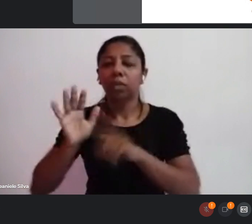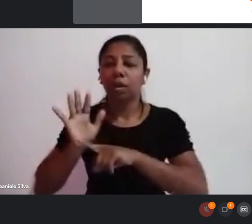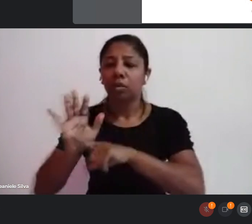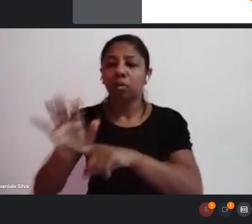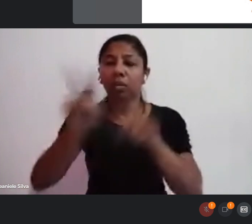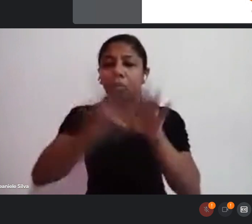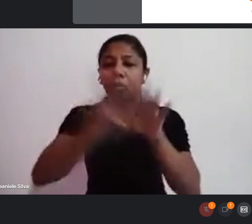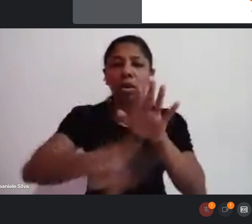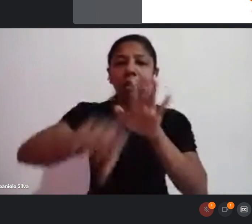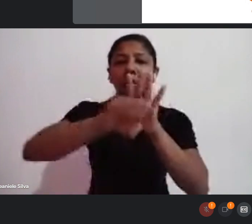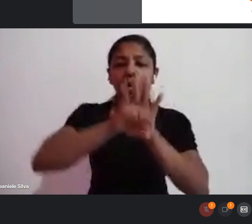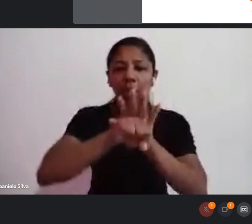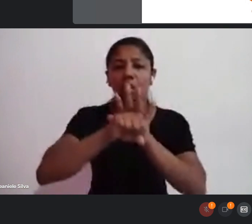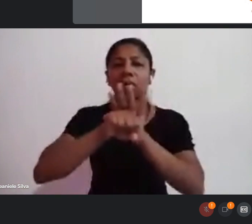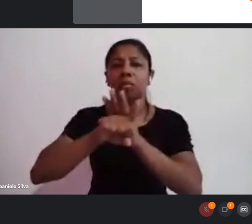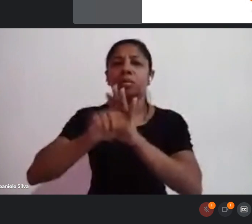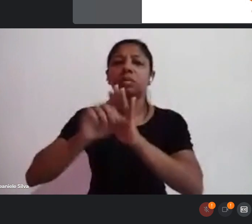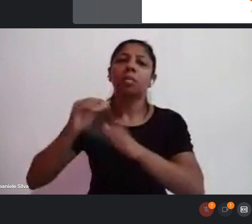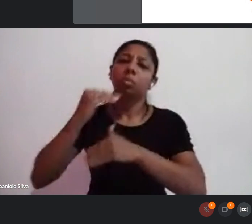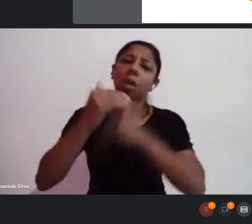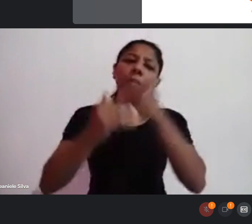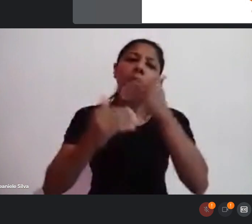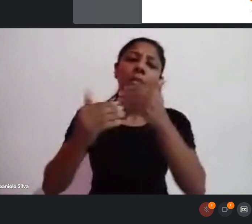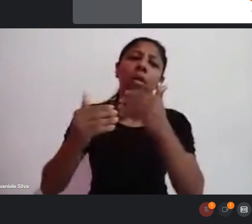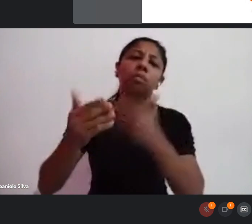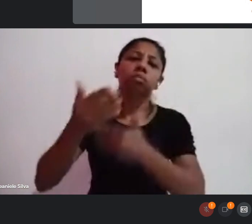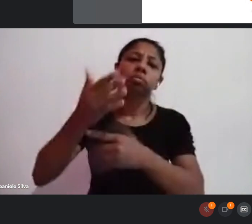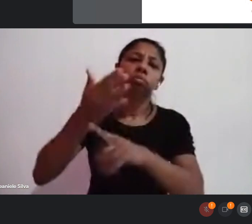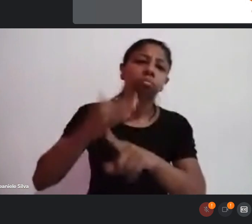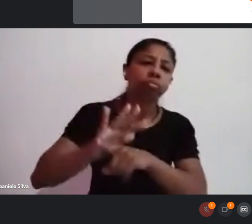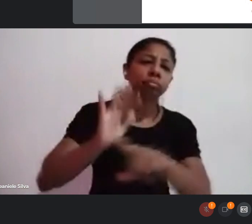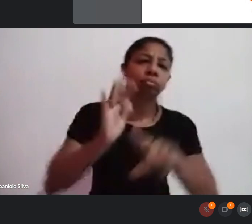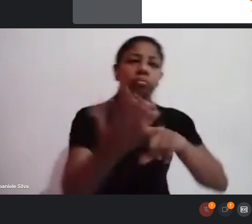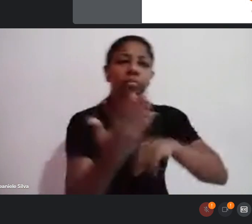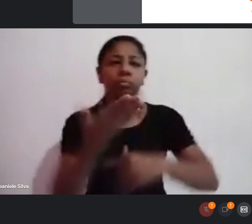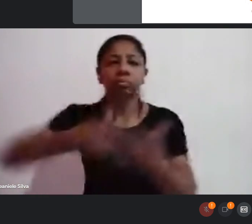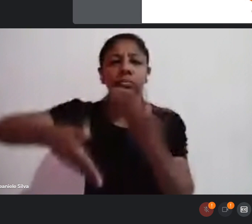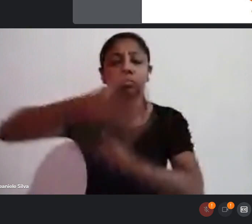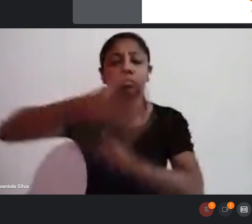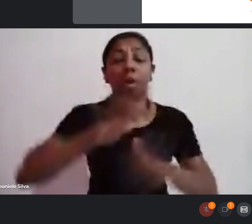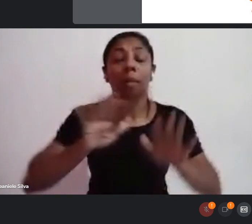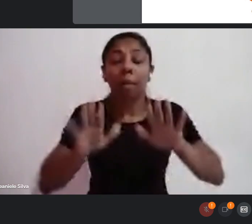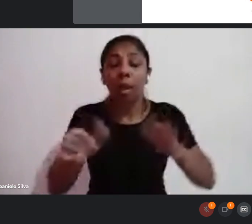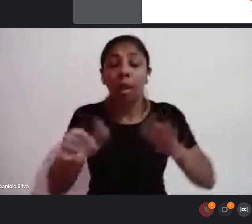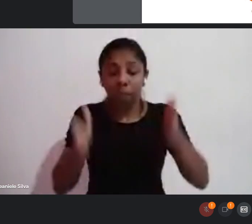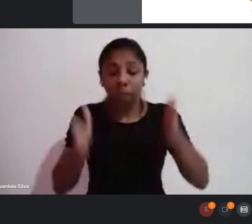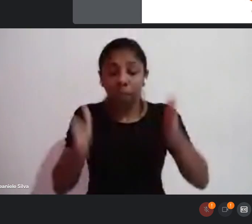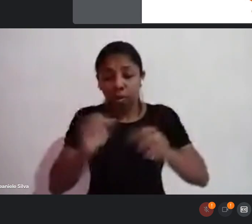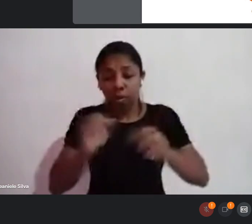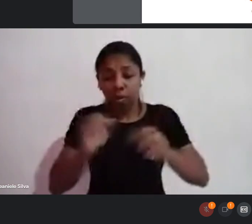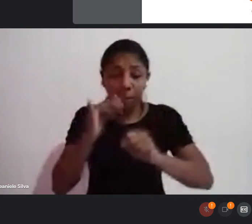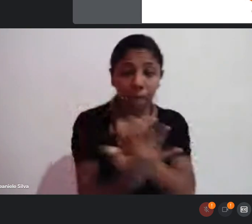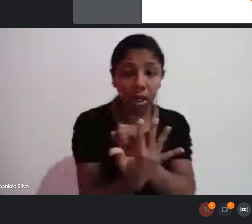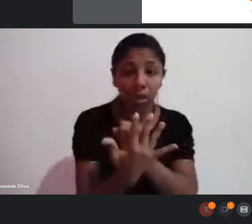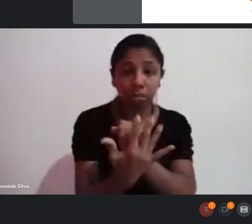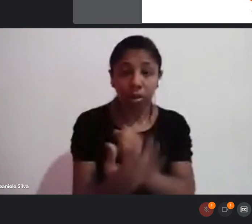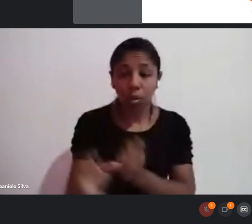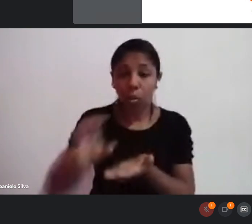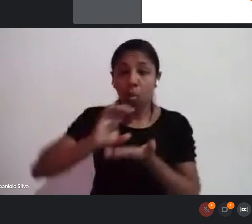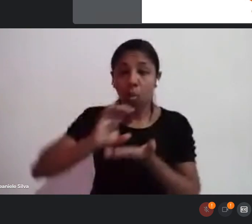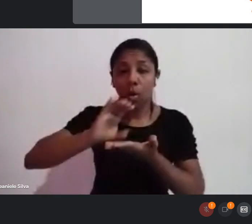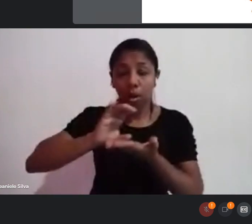retroalimentando. Com a pandemia, e muitas gravações que deixaram de acontecer, o recurso ficou parado, e a partir